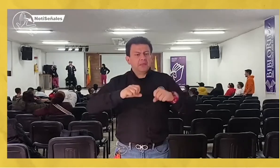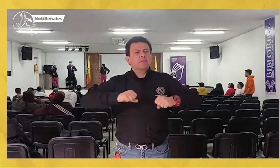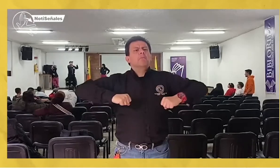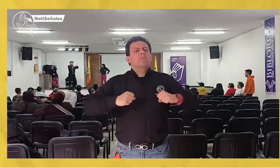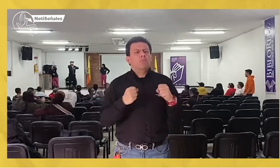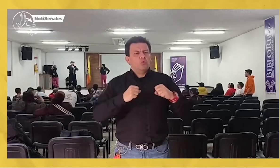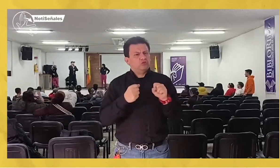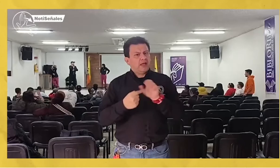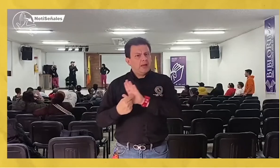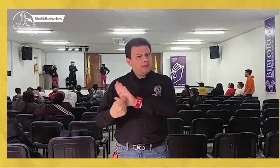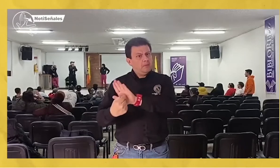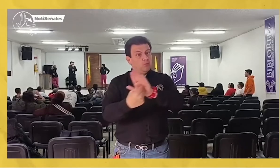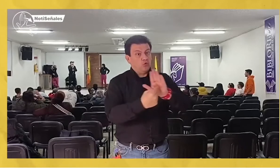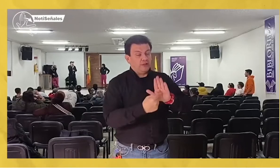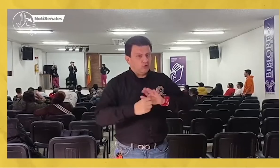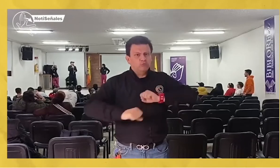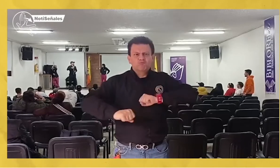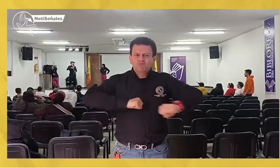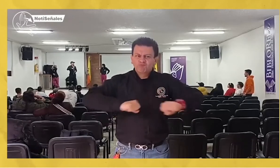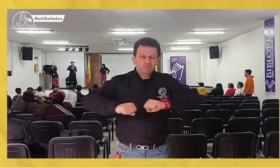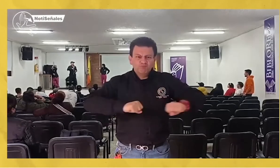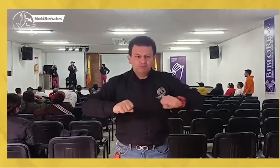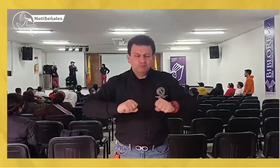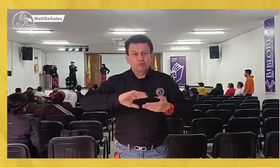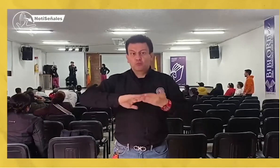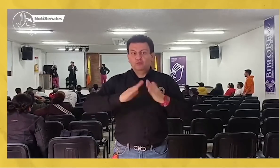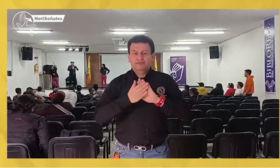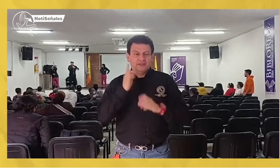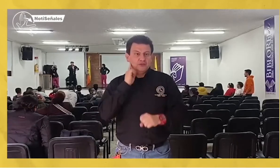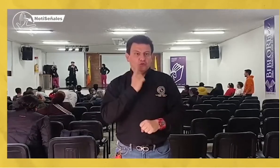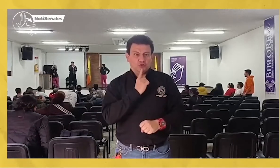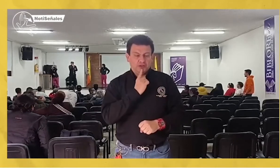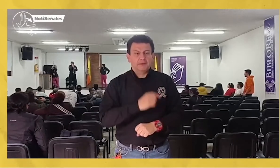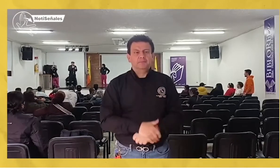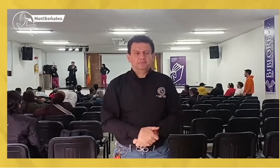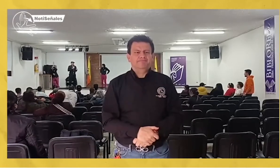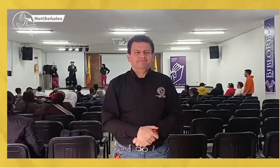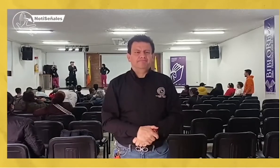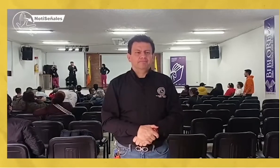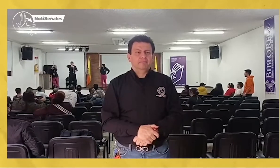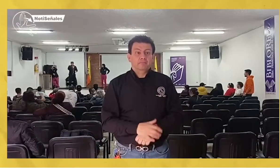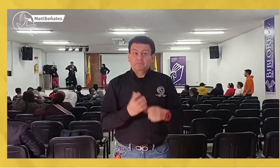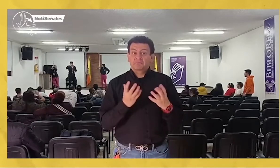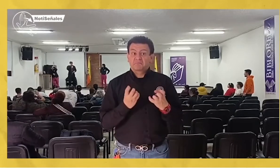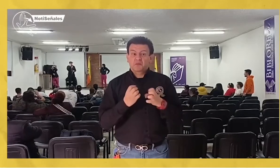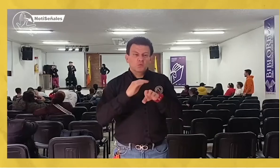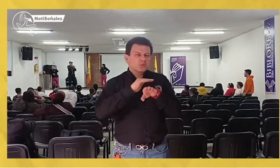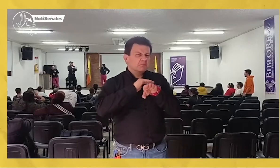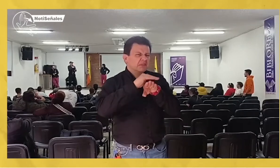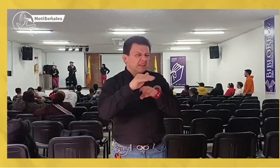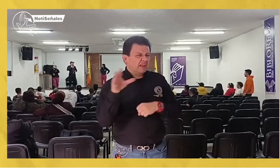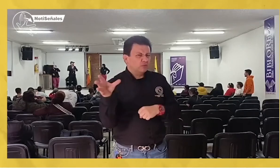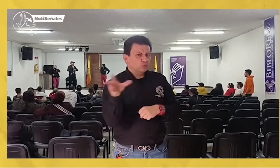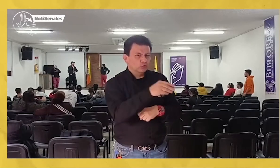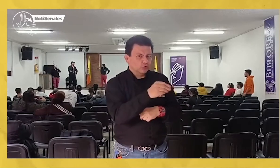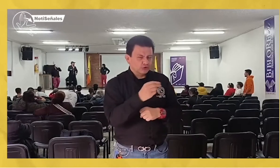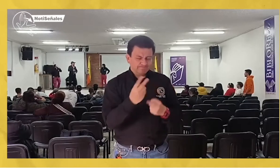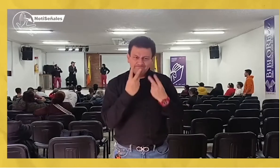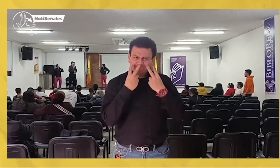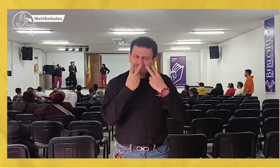y también para visibilizar la comunidad sorda bogotana. Quiero invitar a todos a que